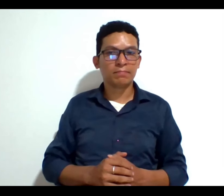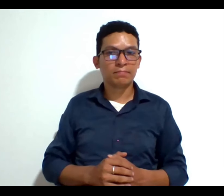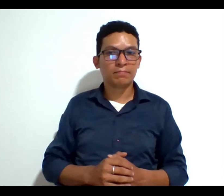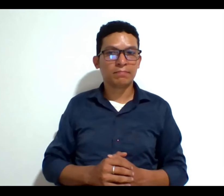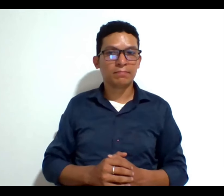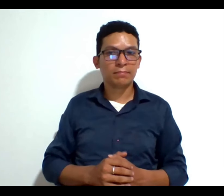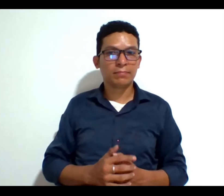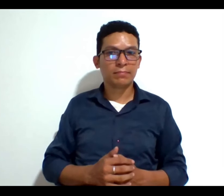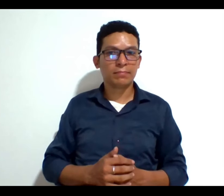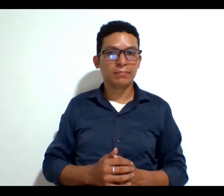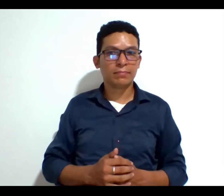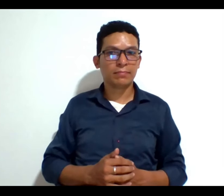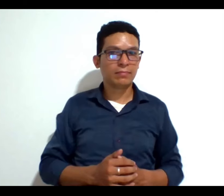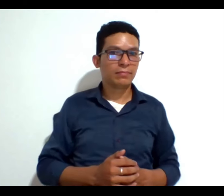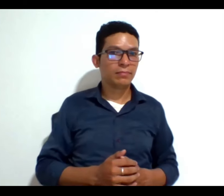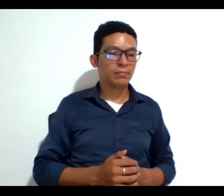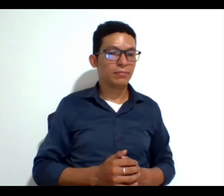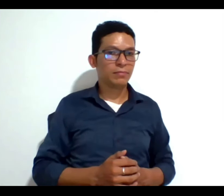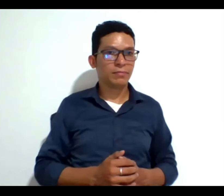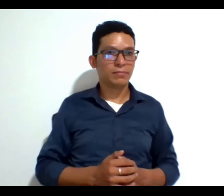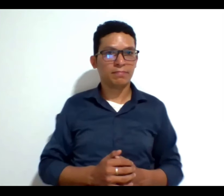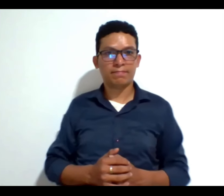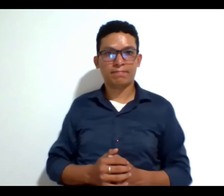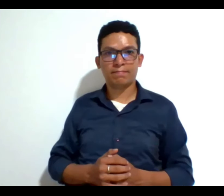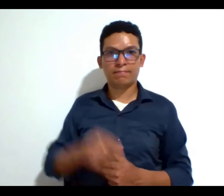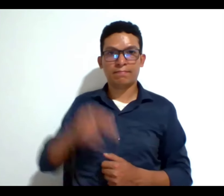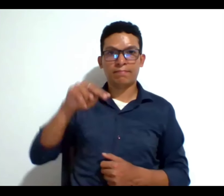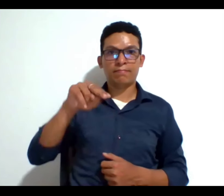muchas gracias Natalia